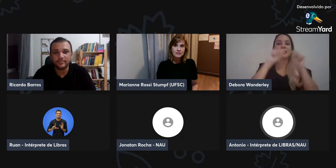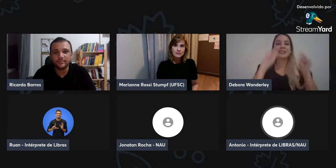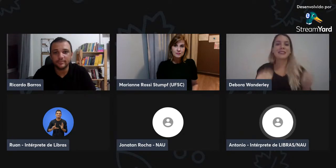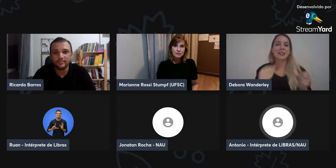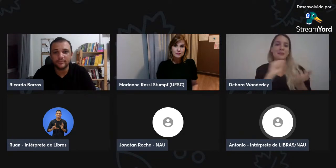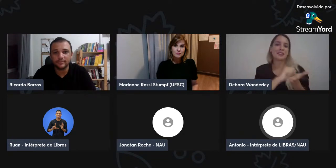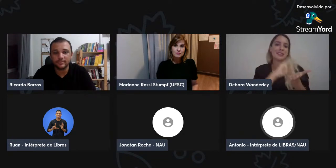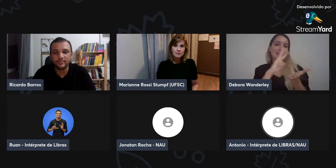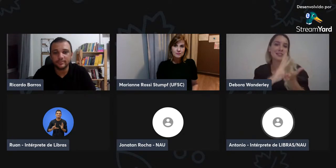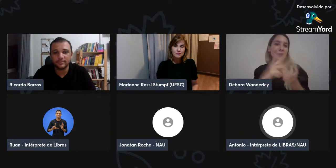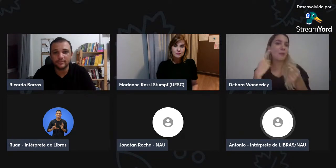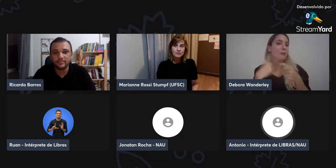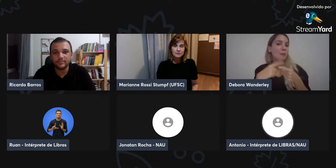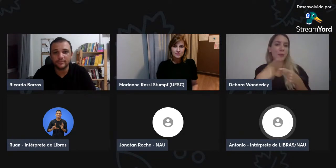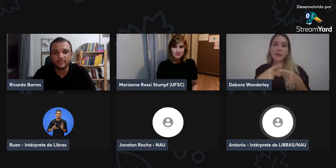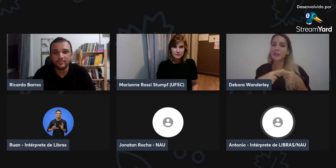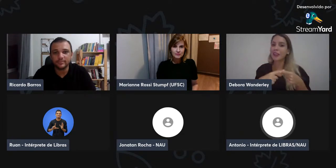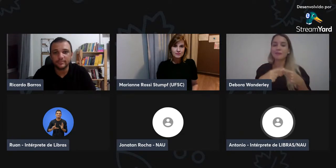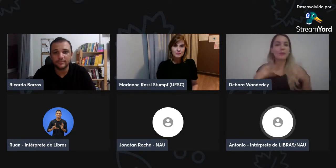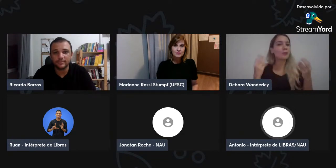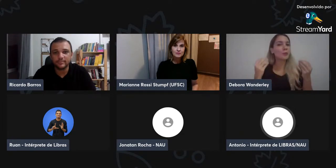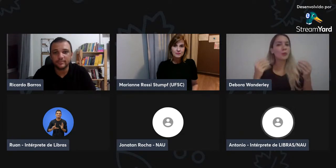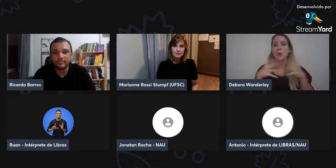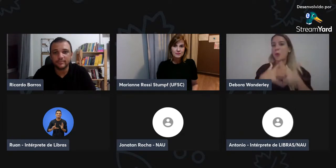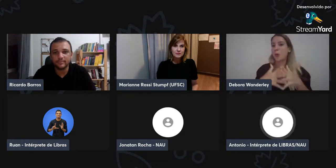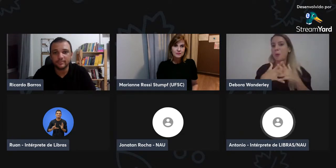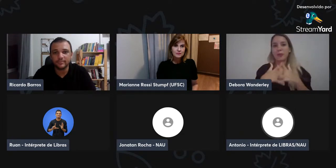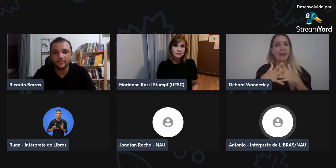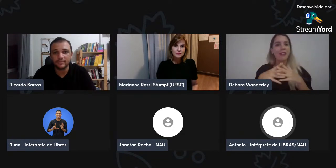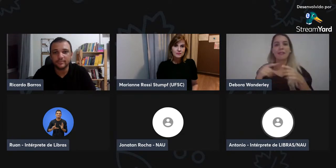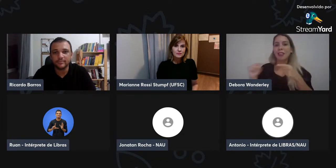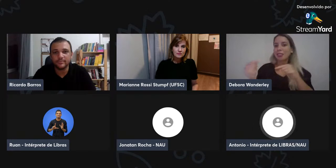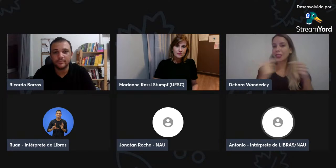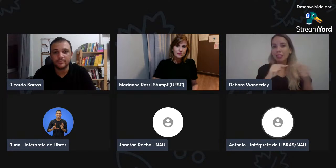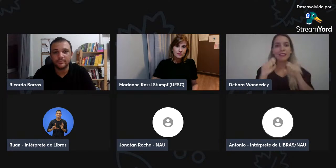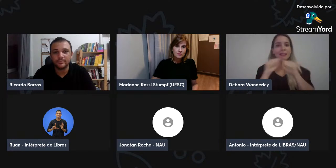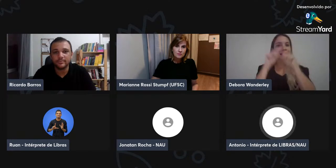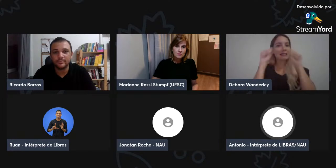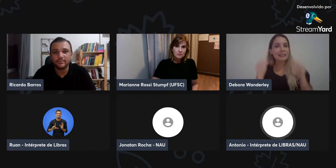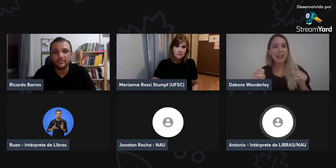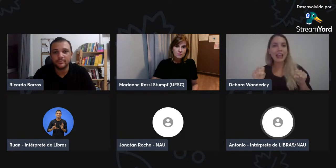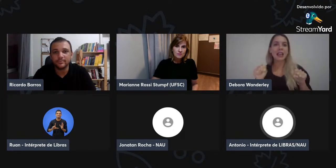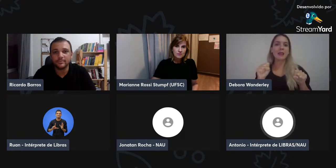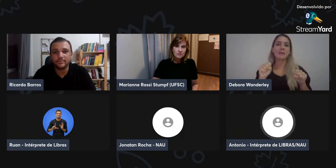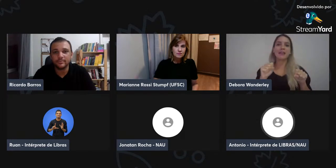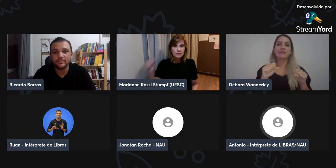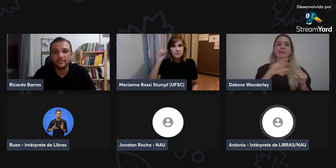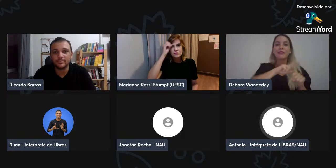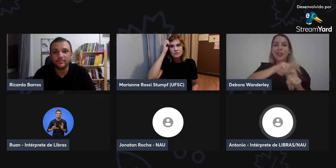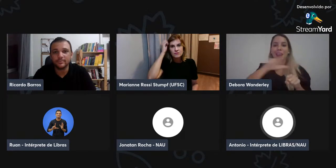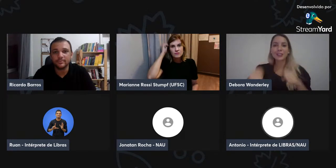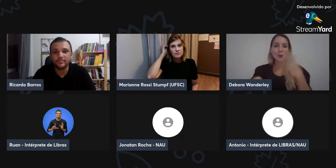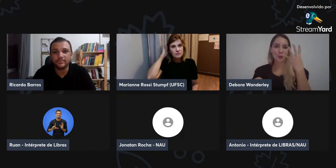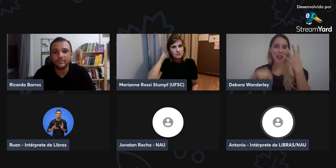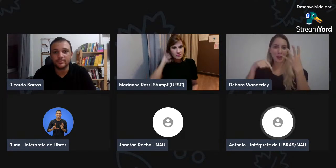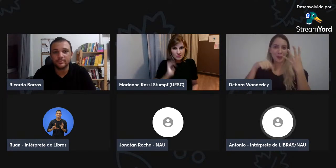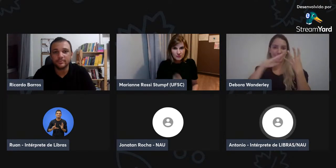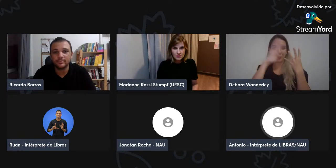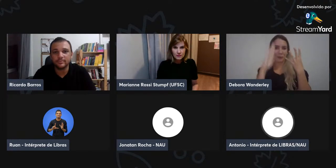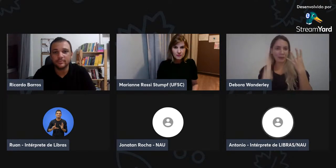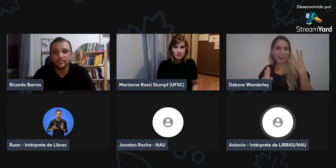é importante, sim, ter essa palavra, essa estrutura, esse nome, porque, senão, vai ficar muito confuso